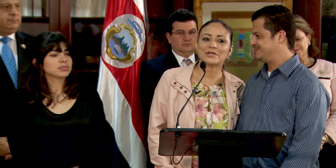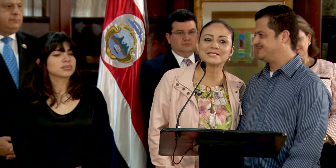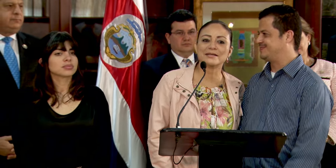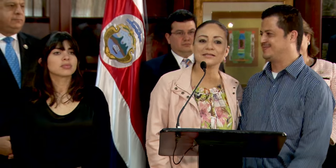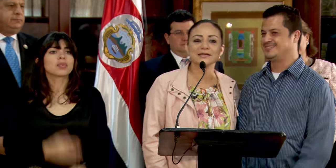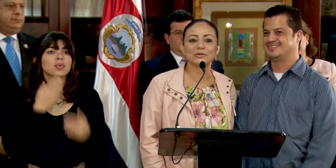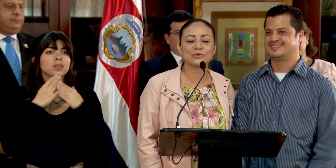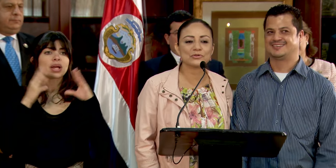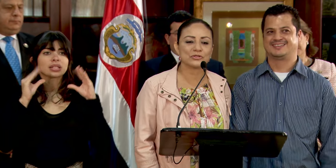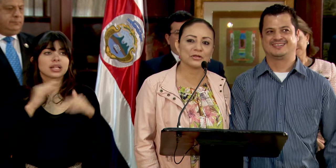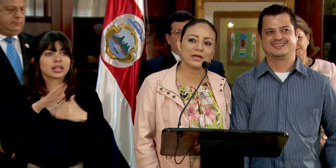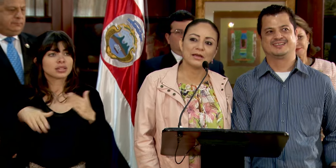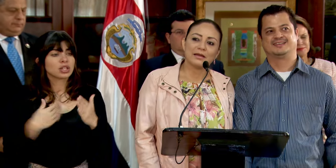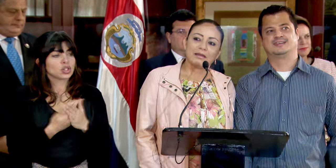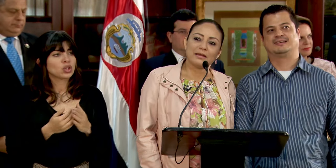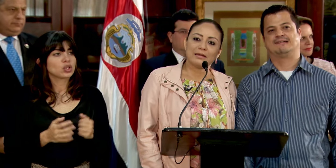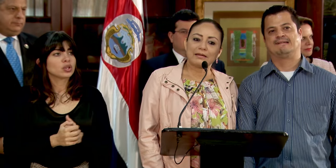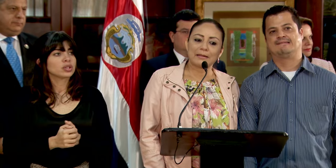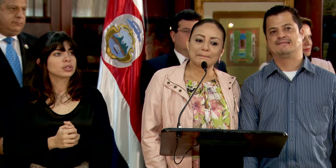Buenas tardes a todos.